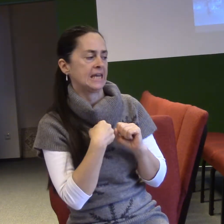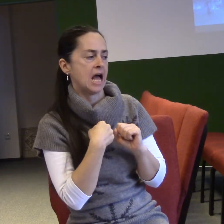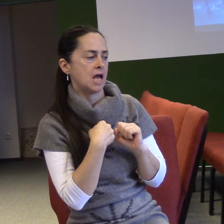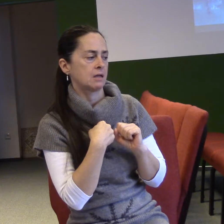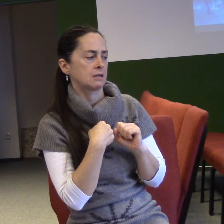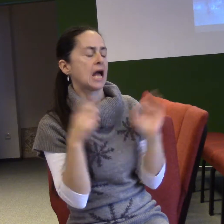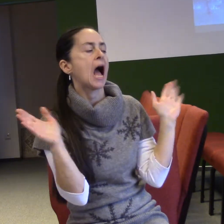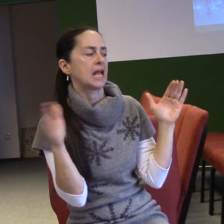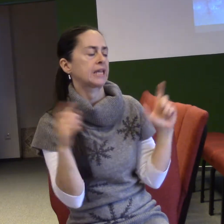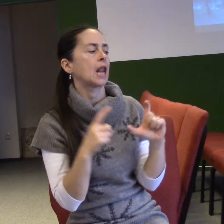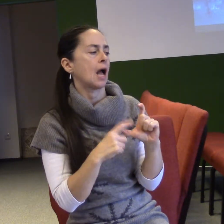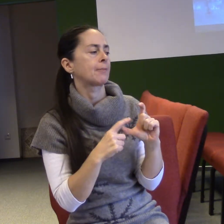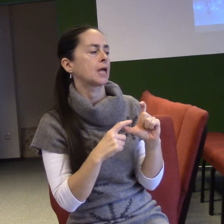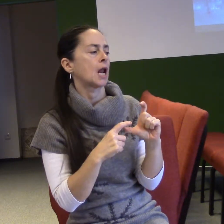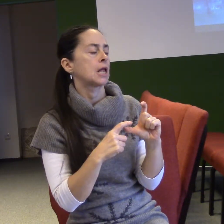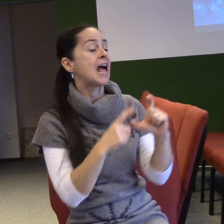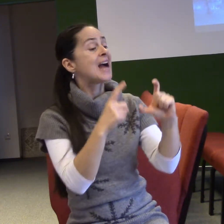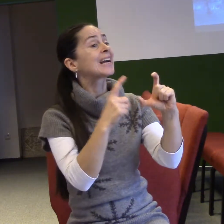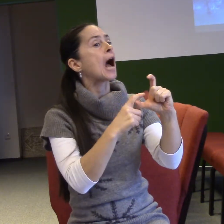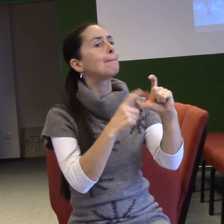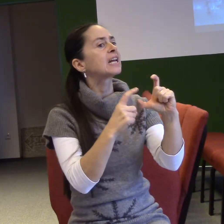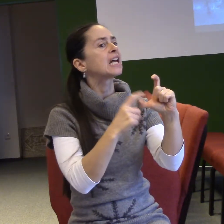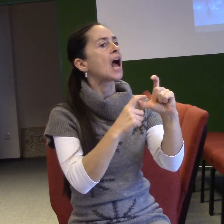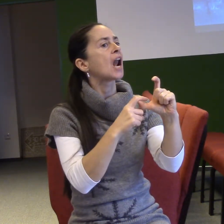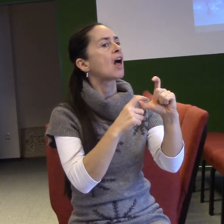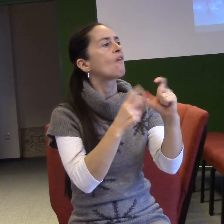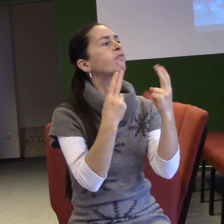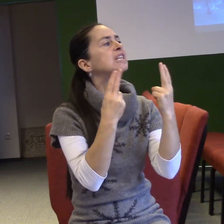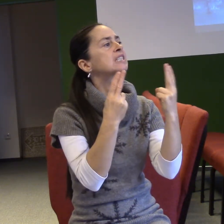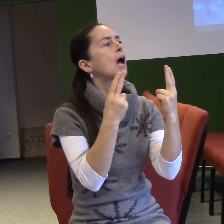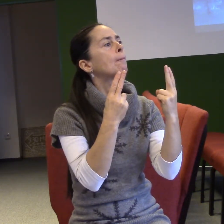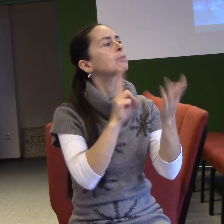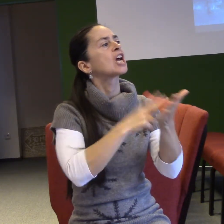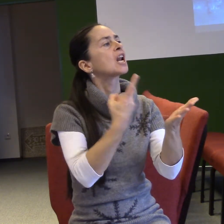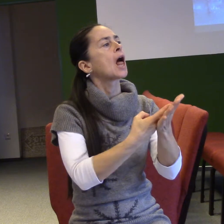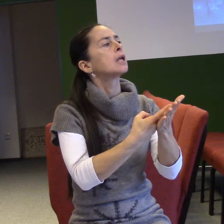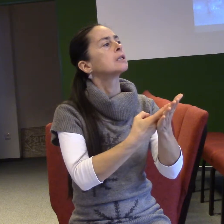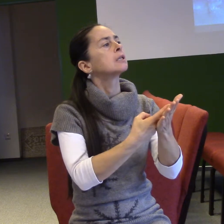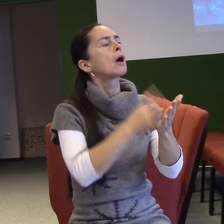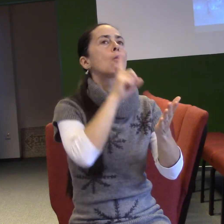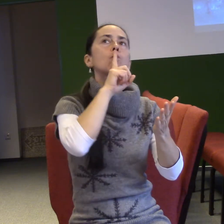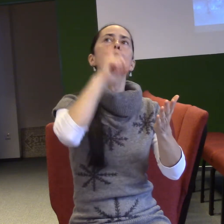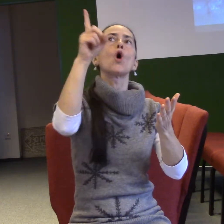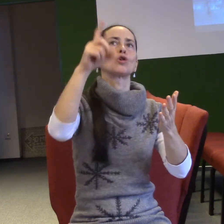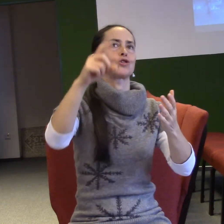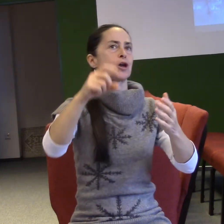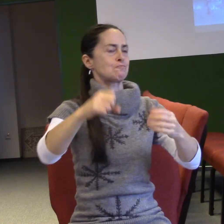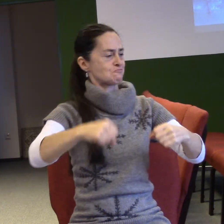Víte, co je v překladu Gabriel? Boží hrdina. Nebo boží bohatýr. A on mu řekl, já